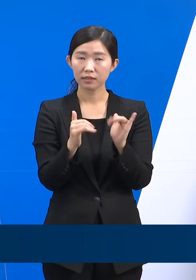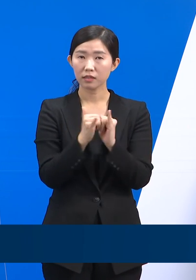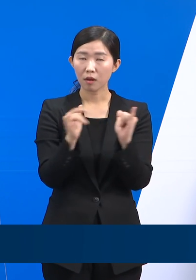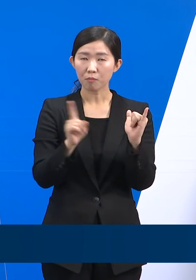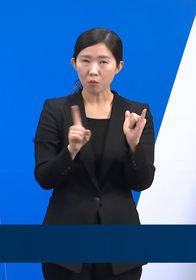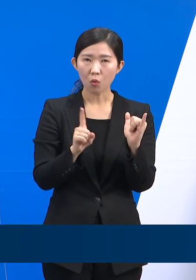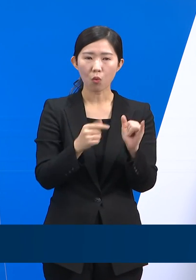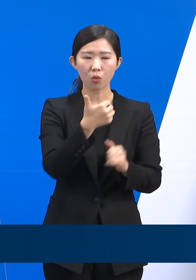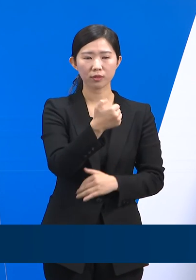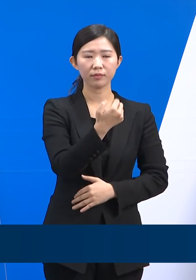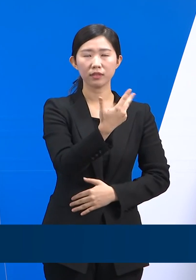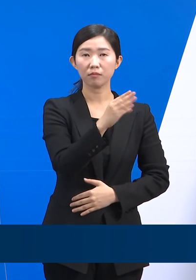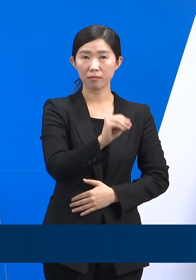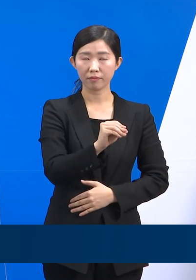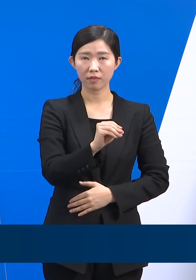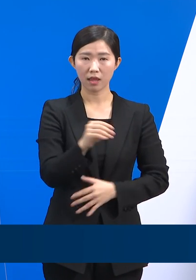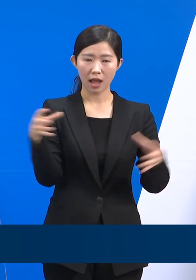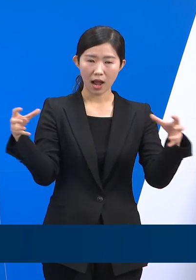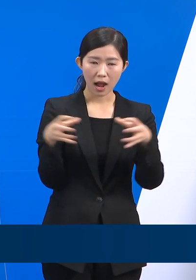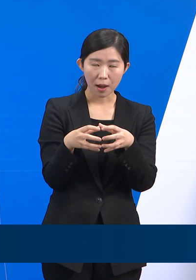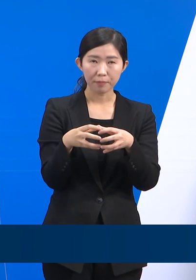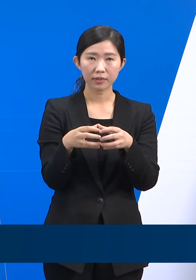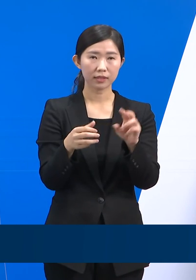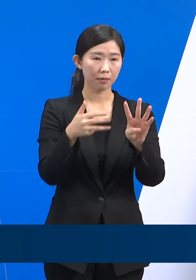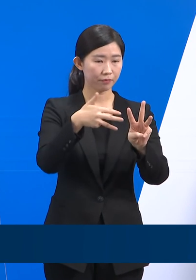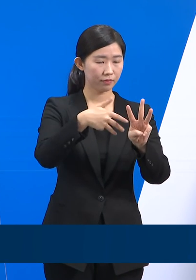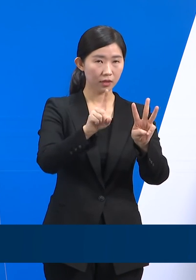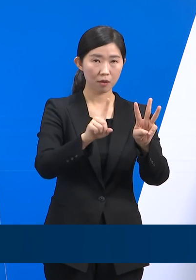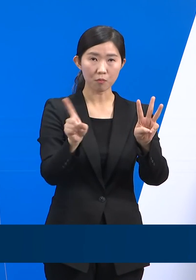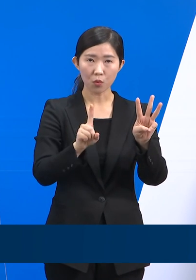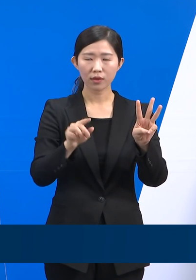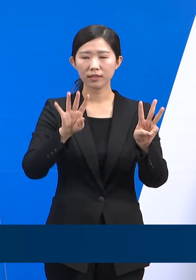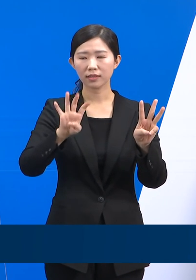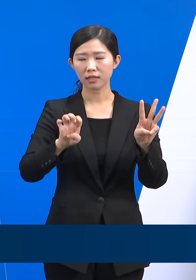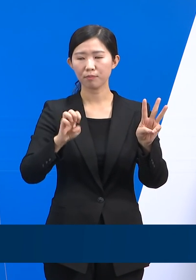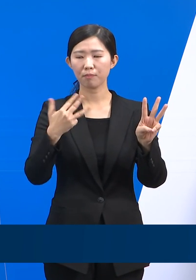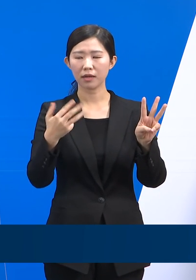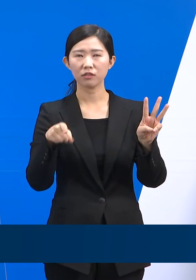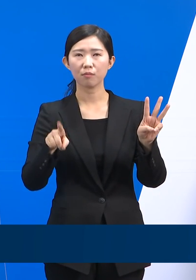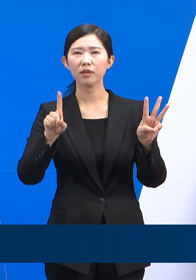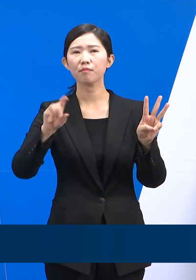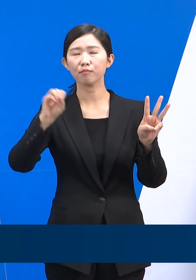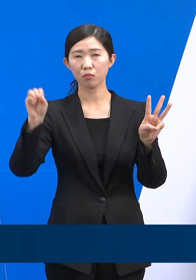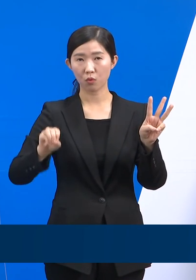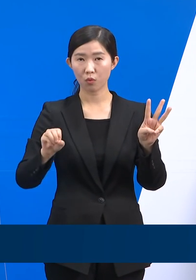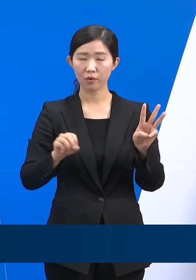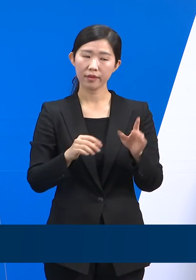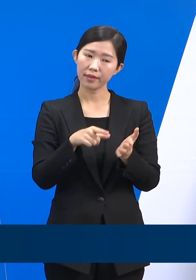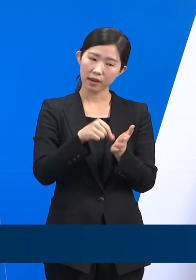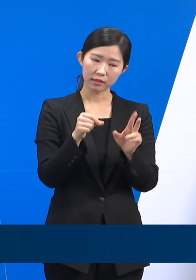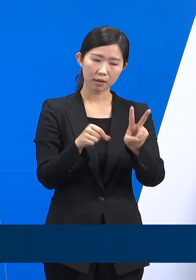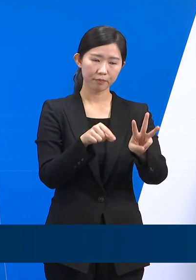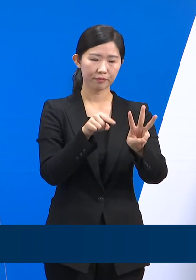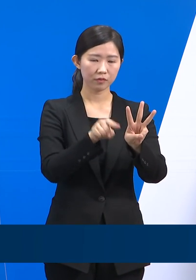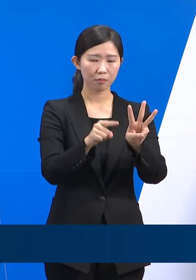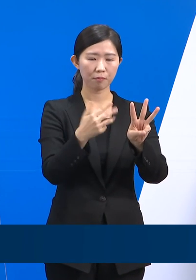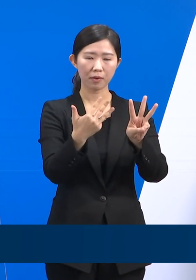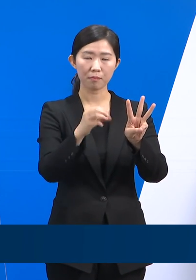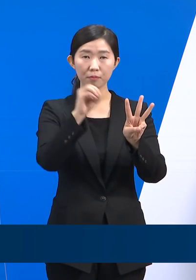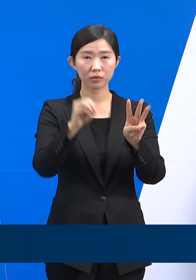3차 접종률은 44.3%에서 48.1%로 3.8%포인트 상승하였습니다.